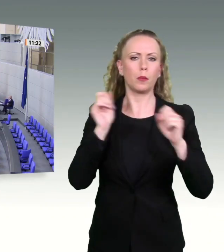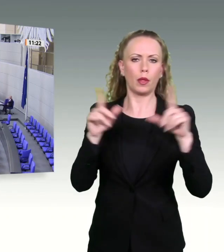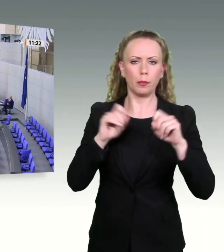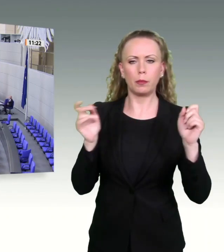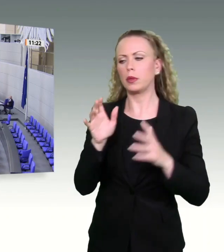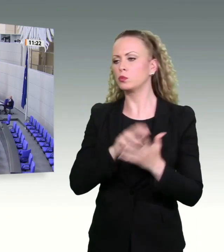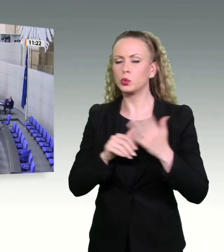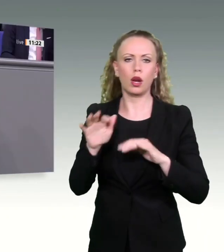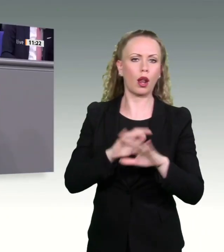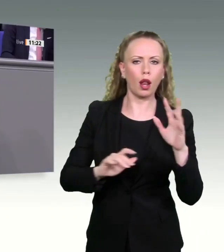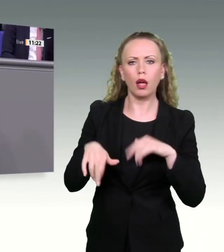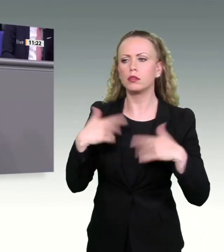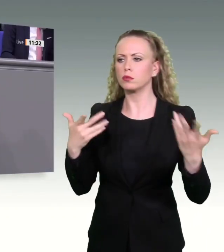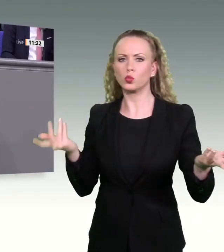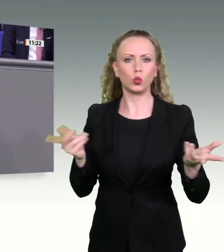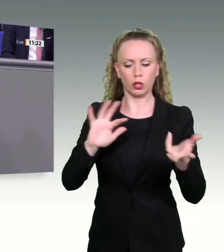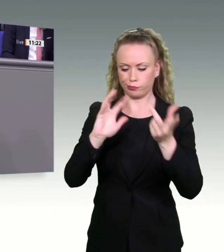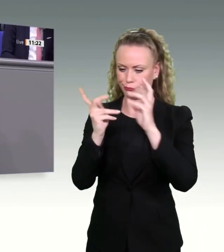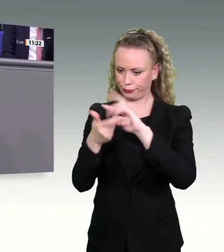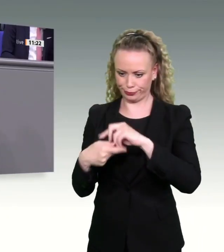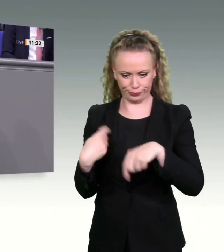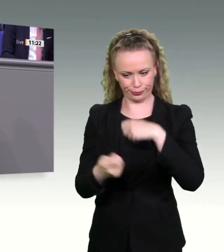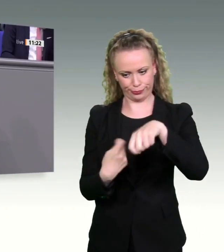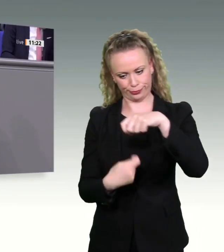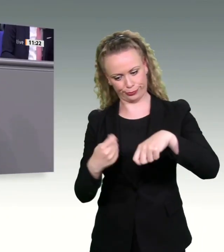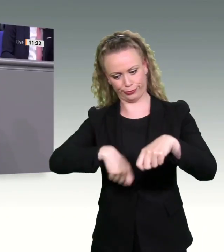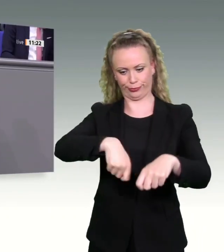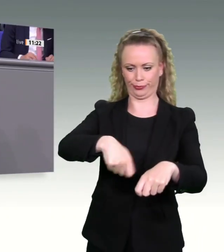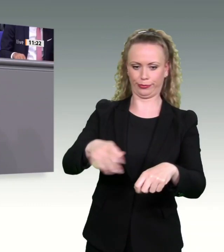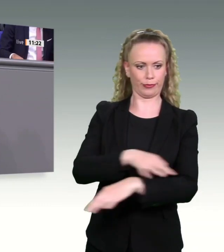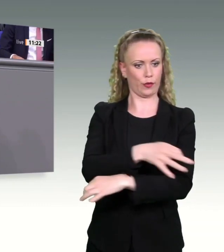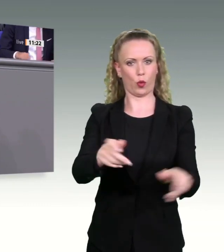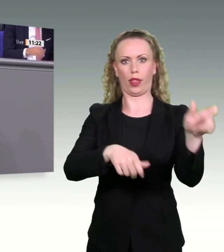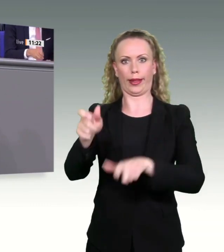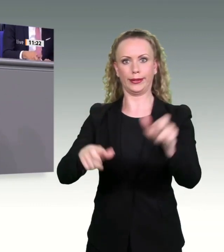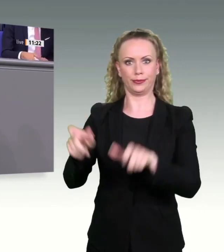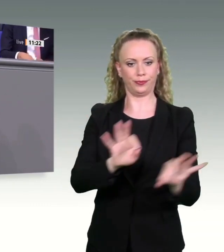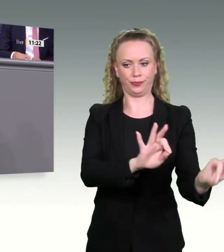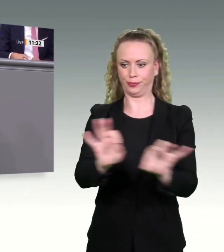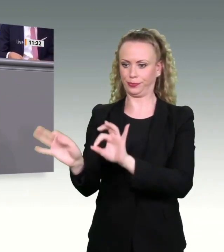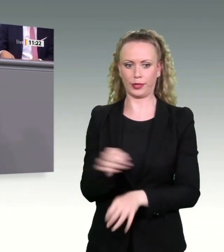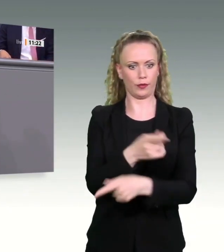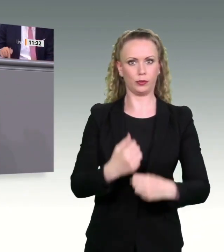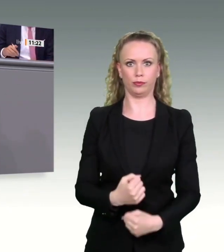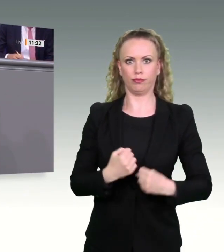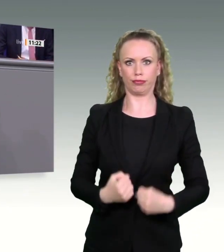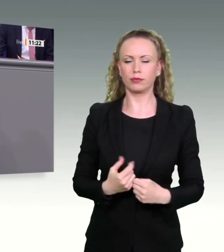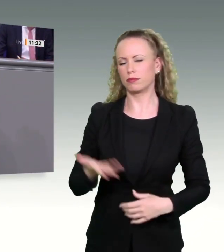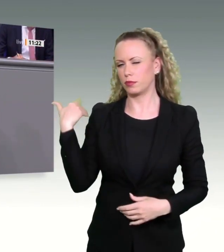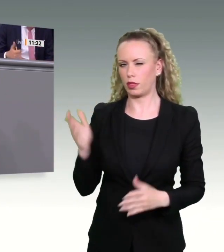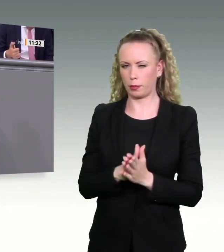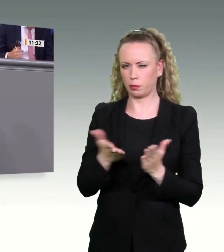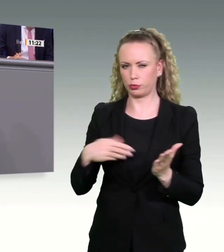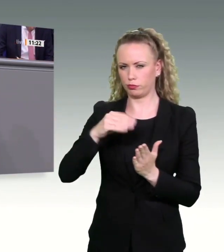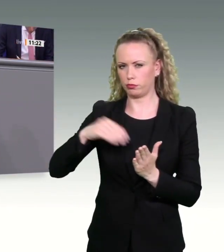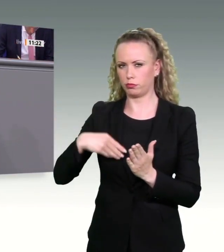So wird der beste Trank gebraut, der alle Welt erquickt und auferbaut. Nach diesem Rezept aus Goethe's Faust haben CDU und CSU ihren Antrag geschrieben.